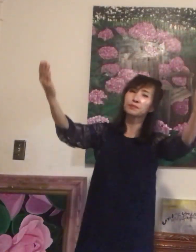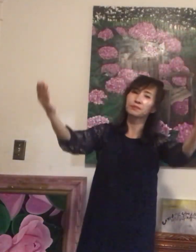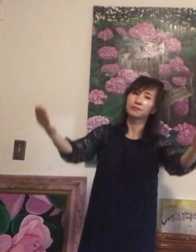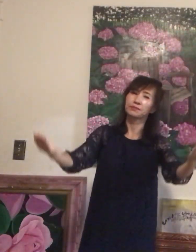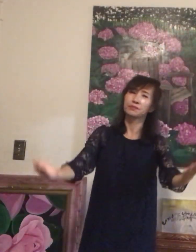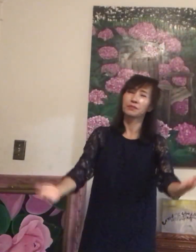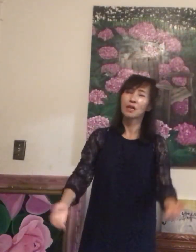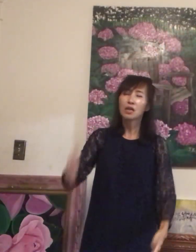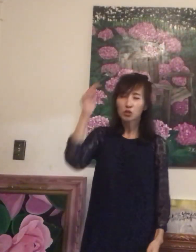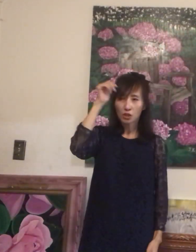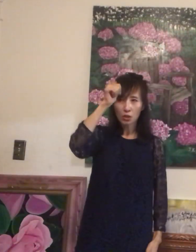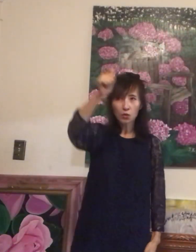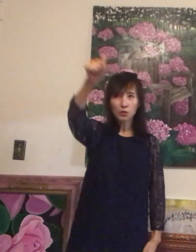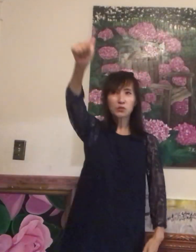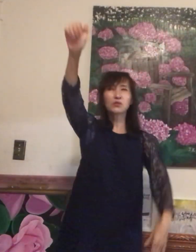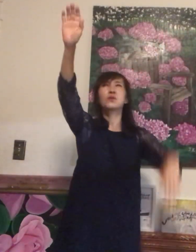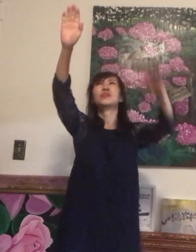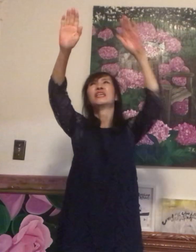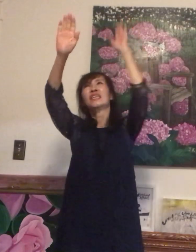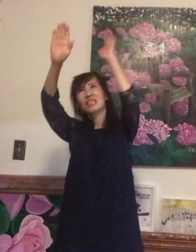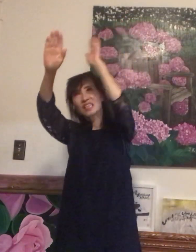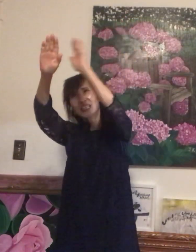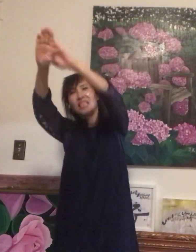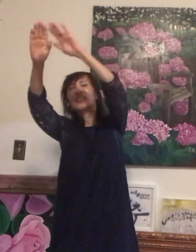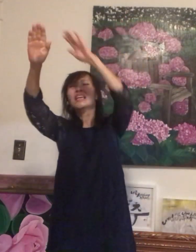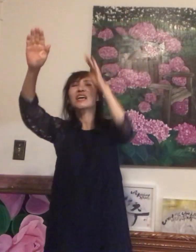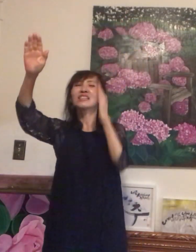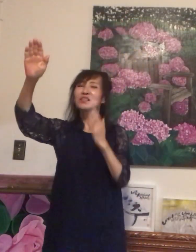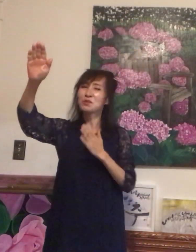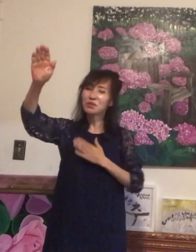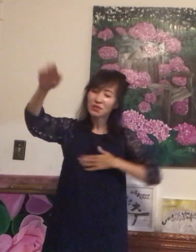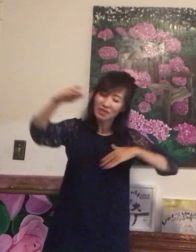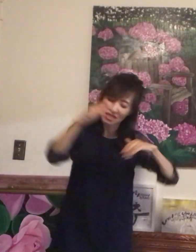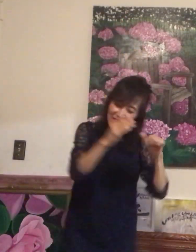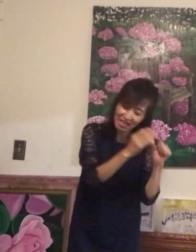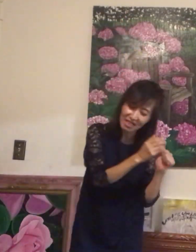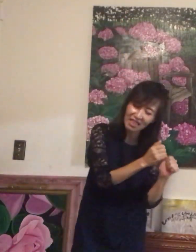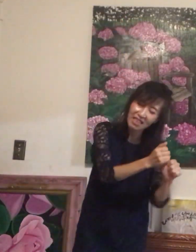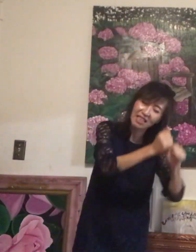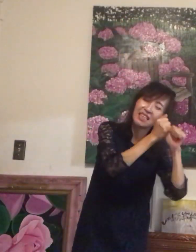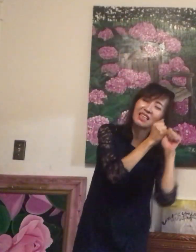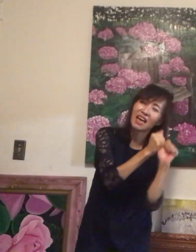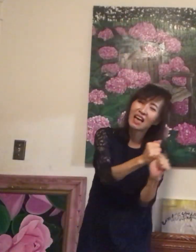주의 오른손이 나를 붙이시리다